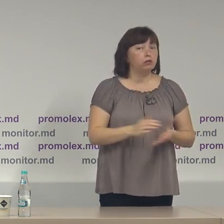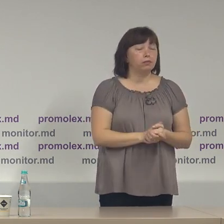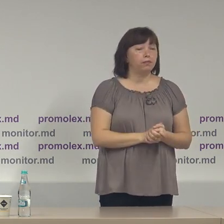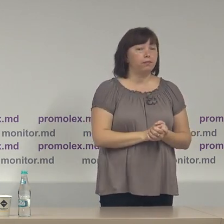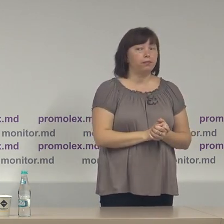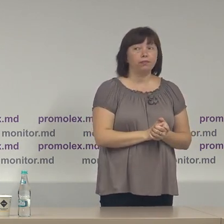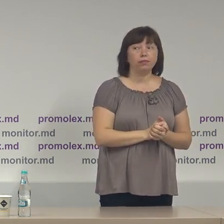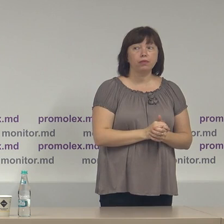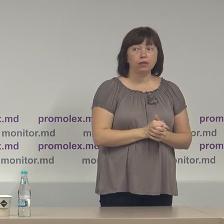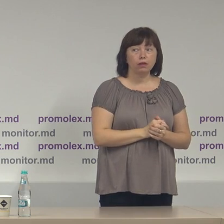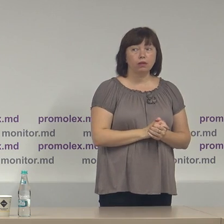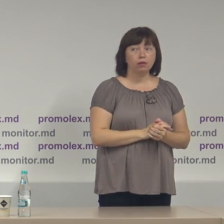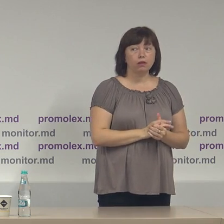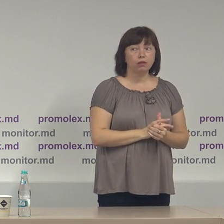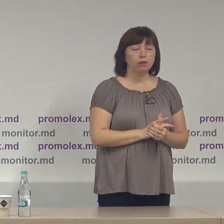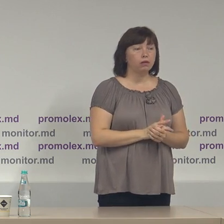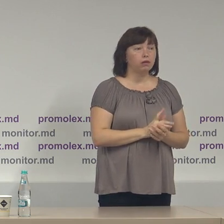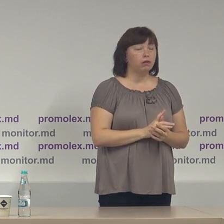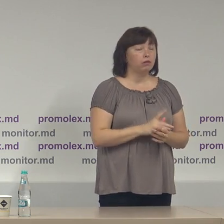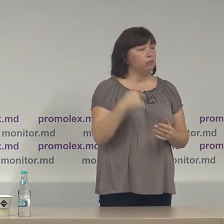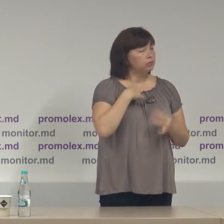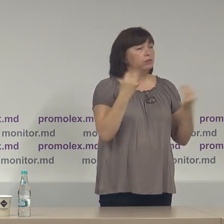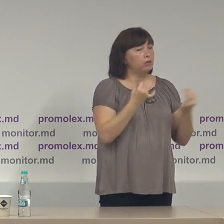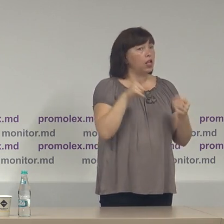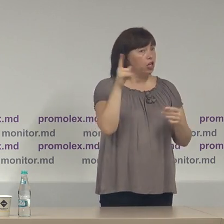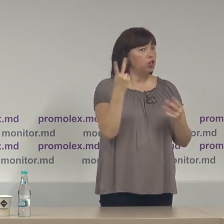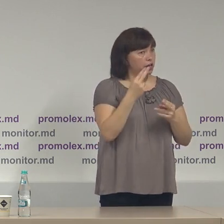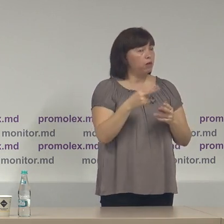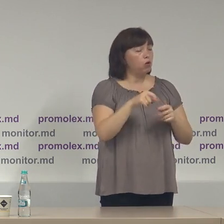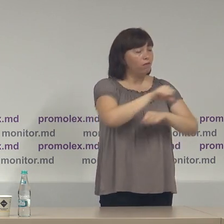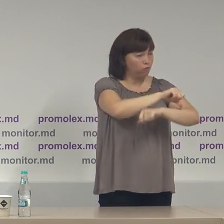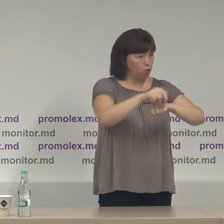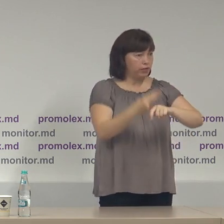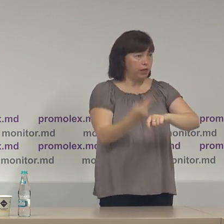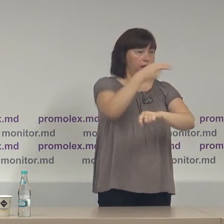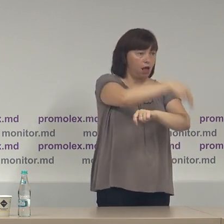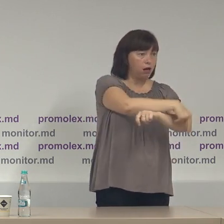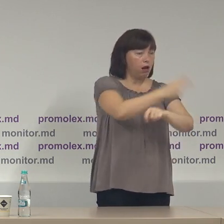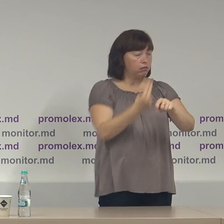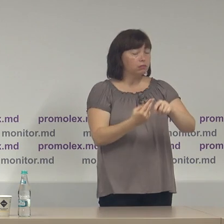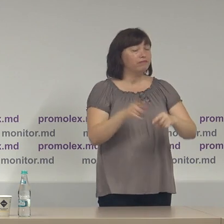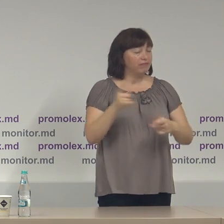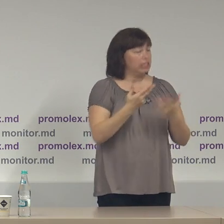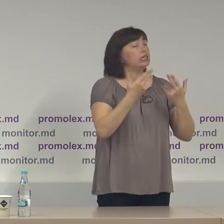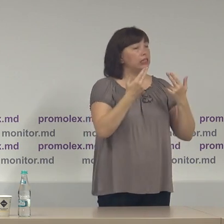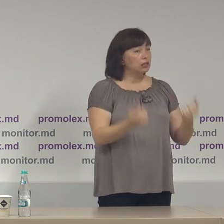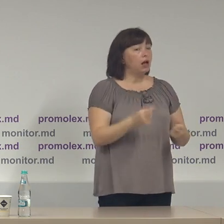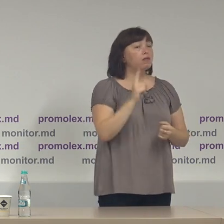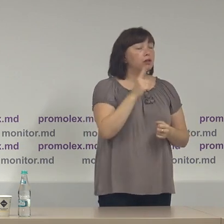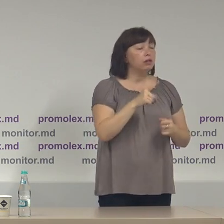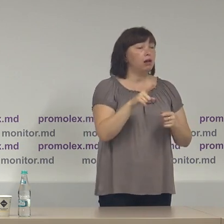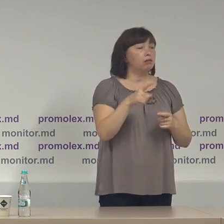mare parte cred că da pentru că potrivit